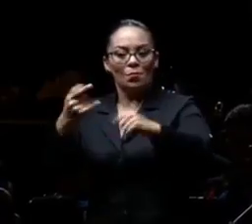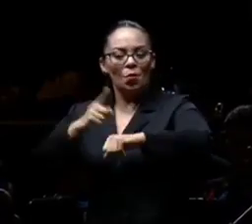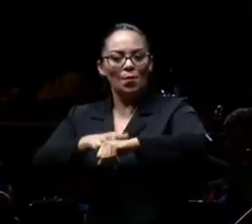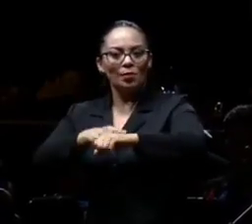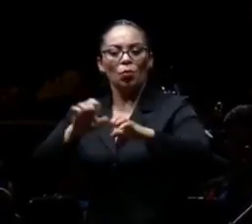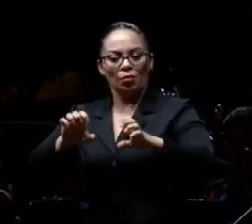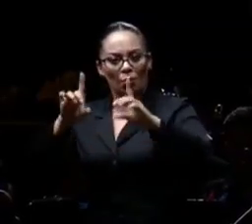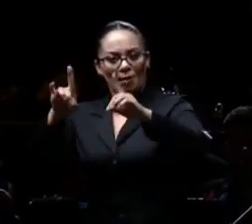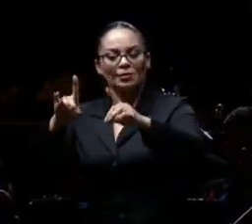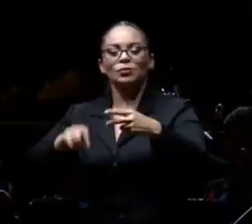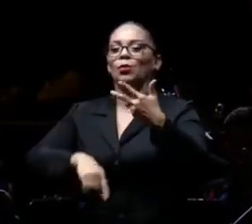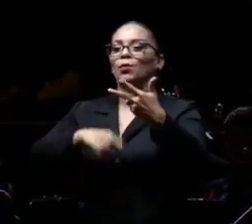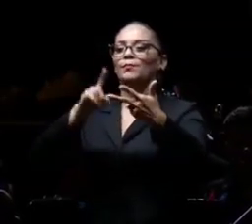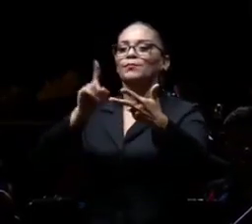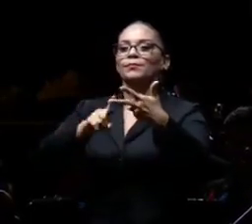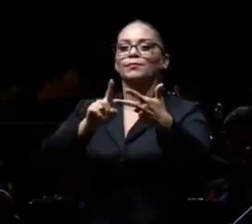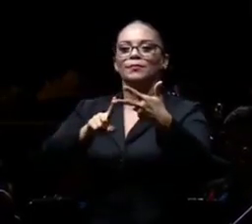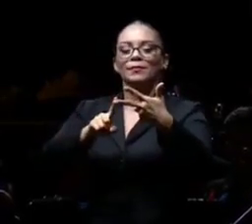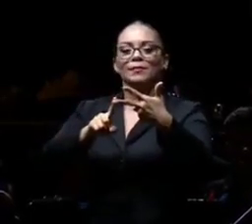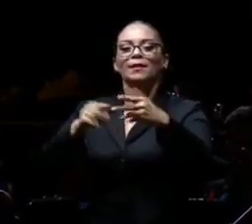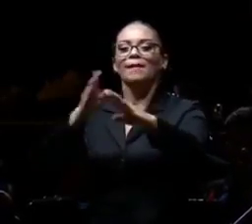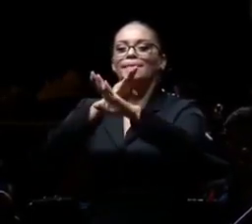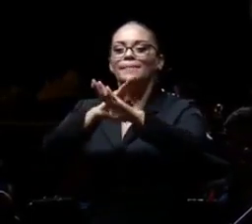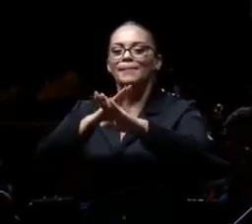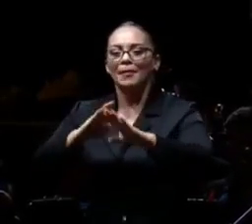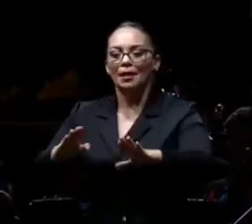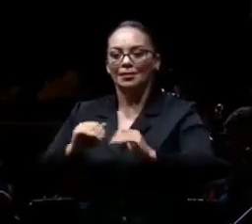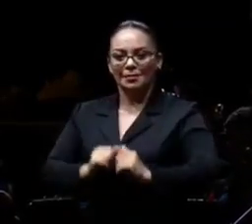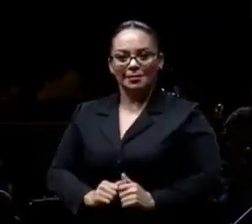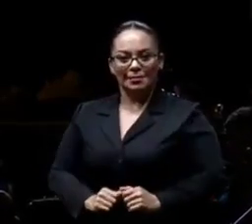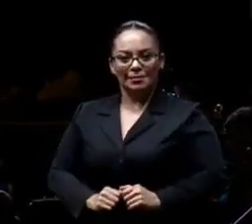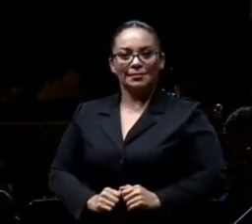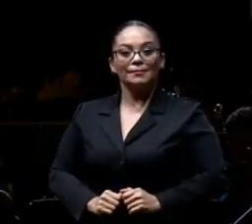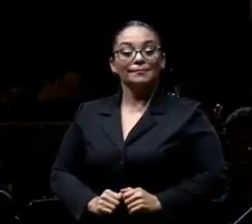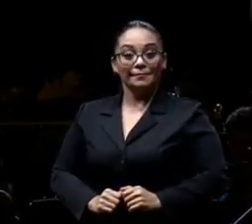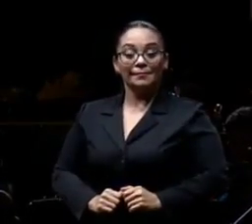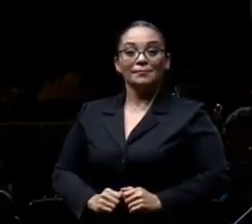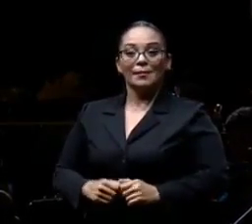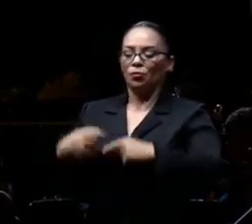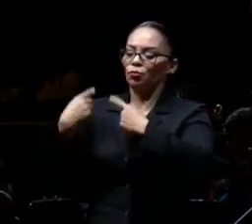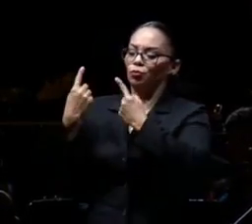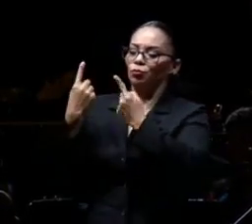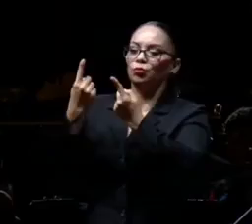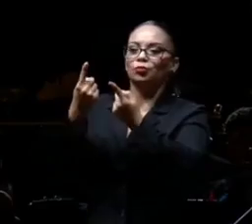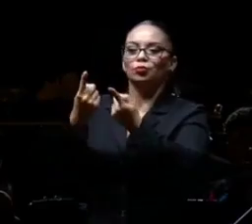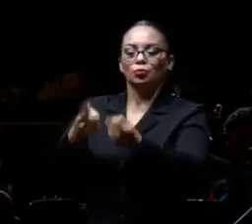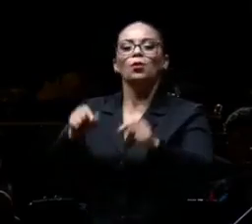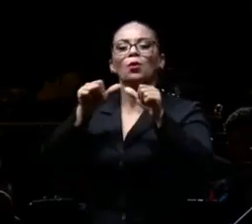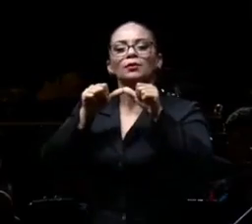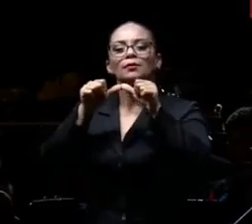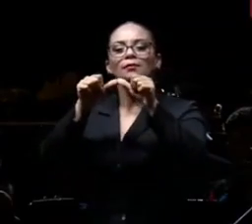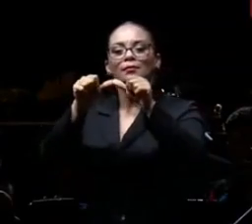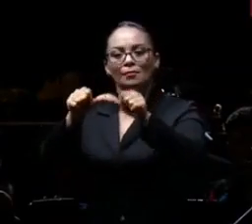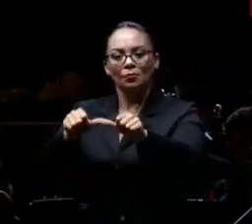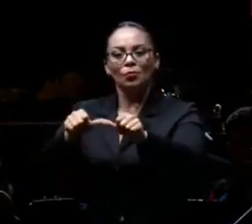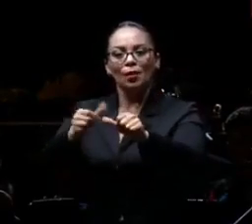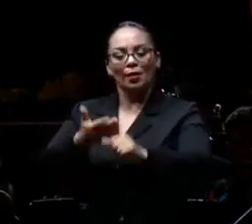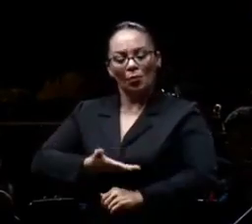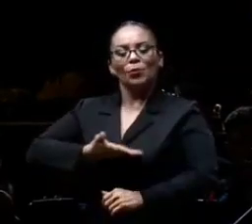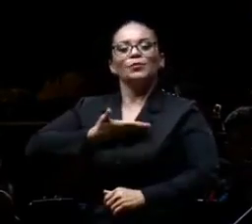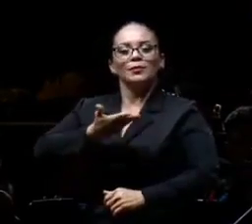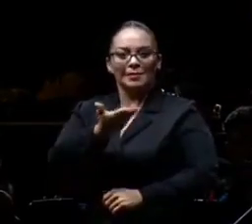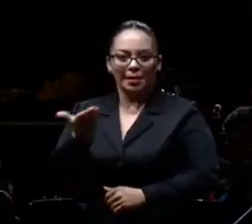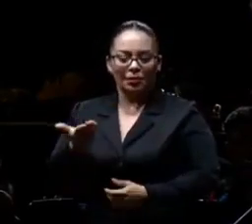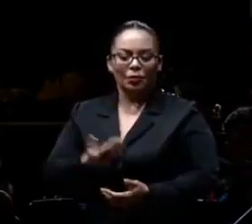educación y de la era de la paz que hasta hoy nos continúa enorgulleciendo.